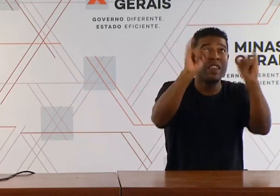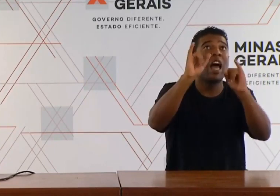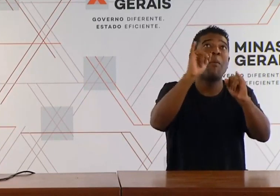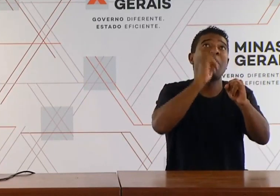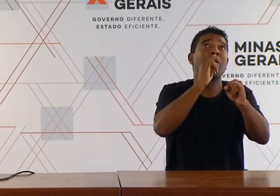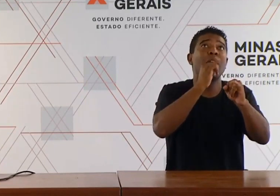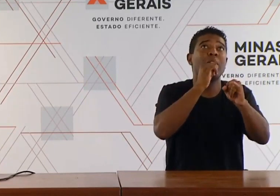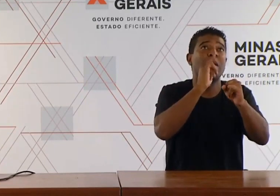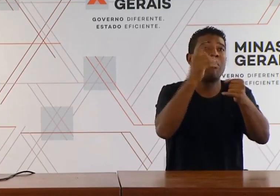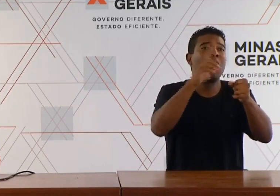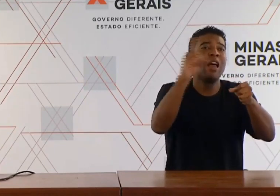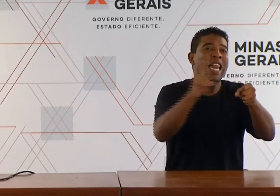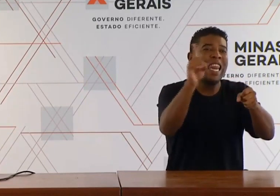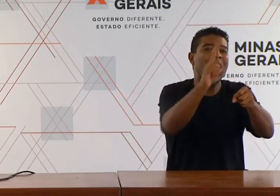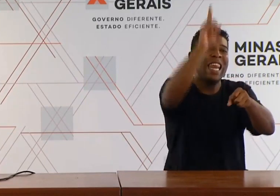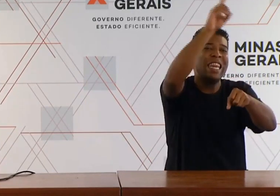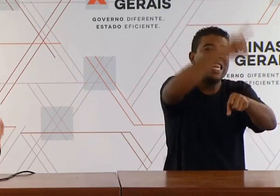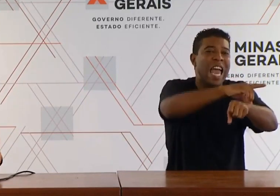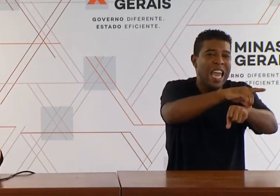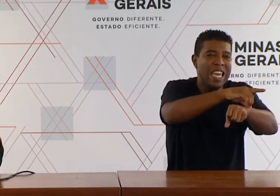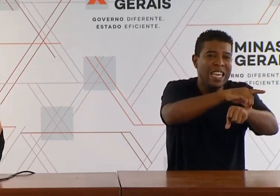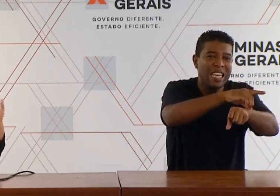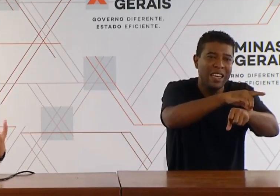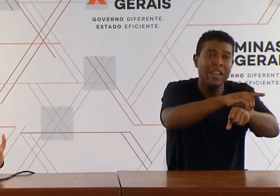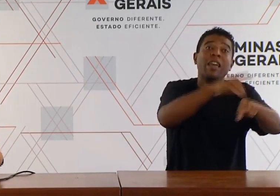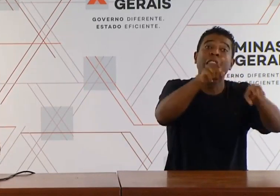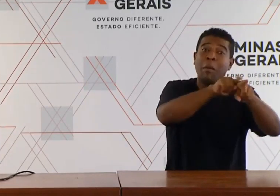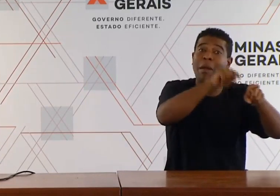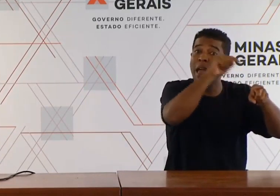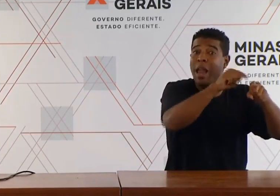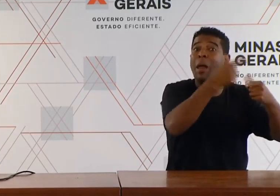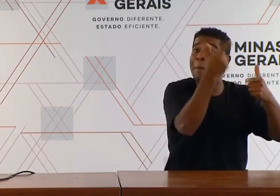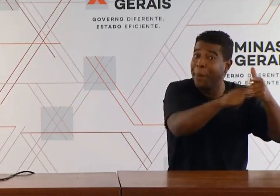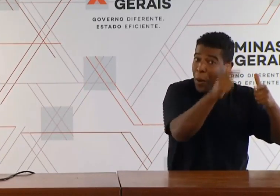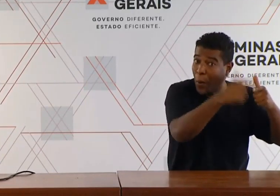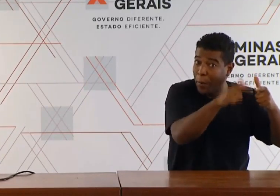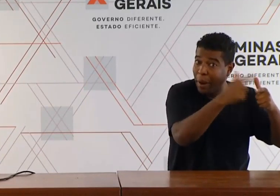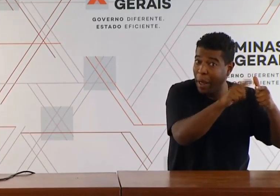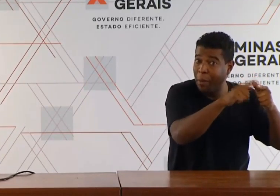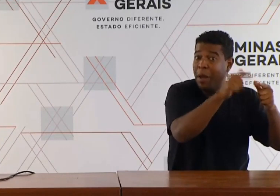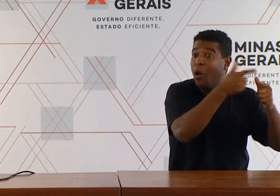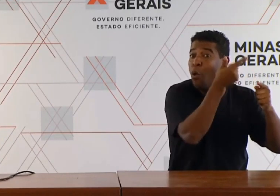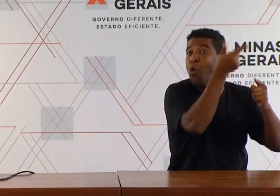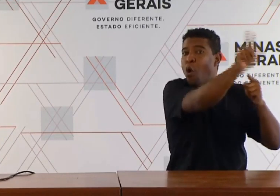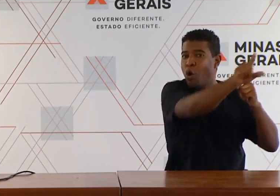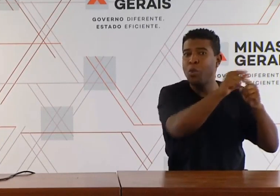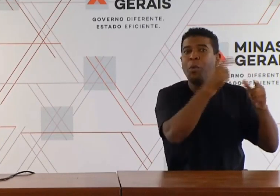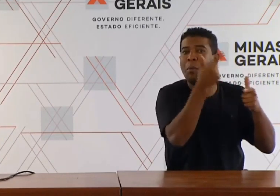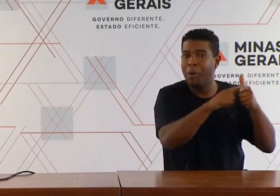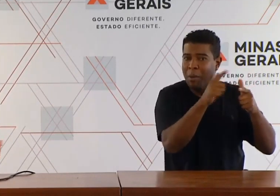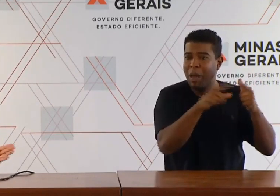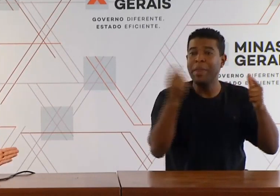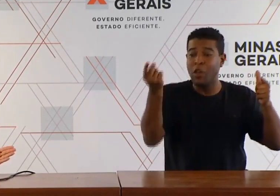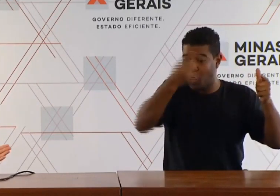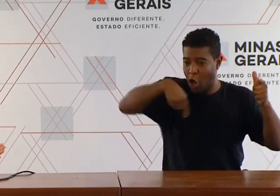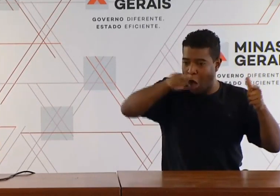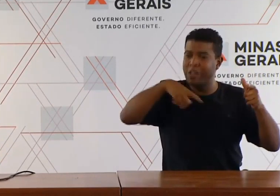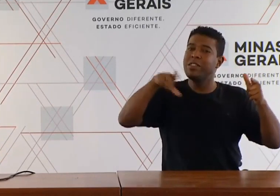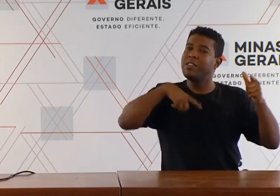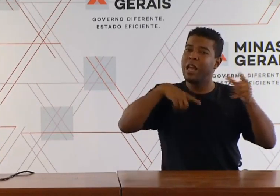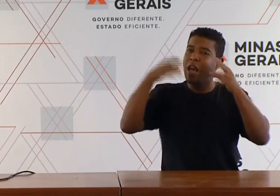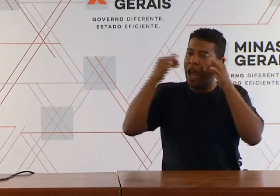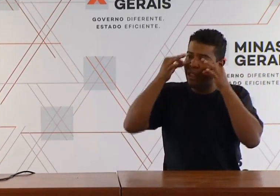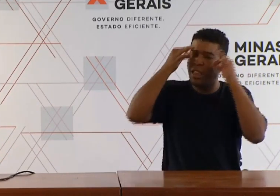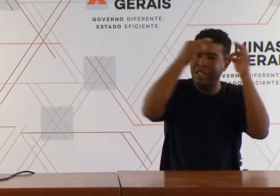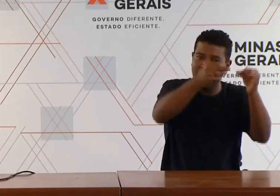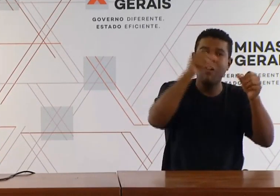a gente tem acompanhado com o secretário Carlos na Saúde que a dengue vem sendo um problema adicional. Então, a gente tem que ter muita atenção a isso. Essas escalas